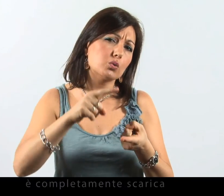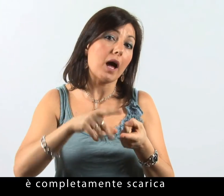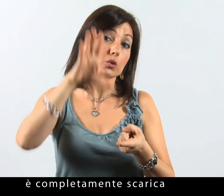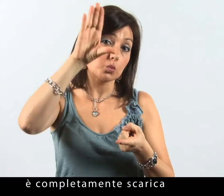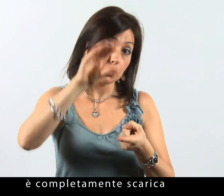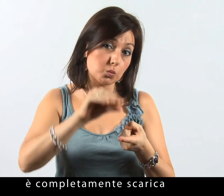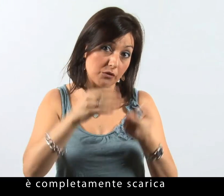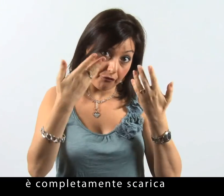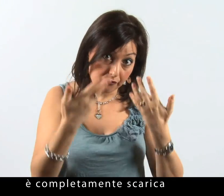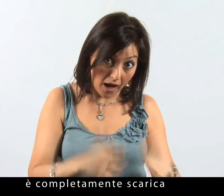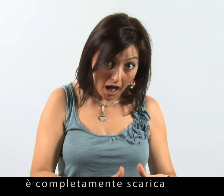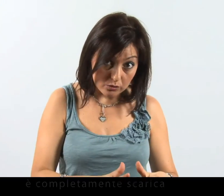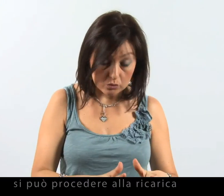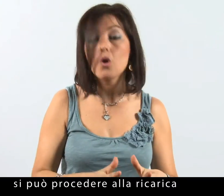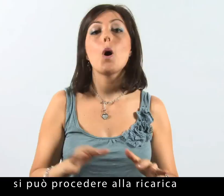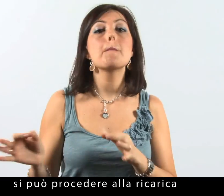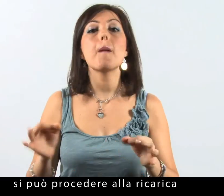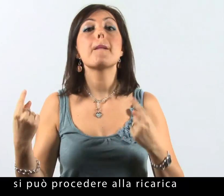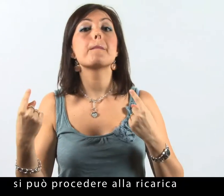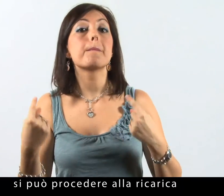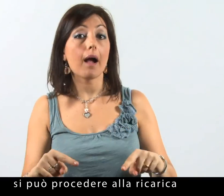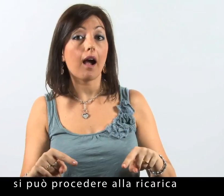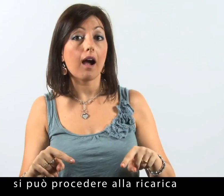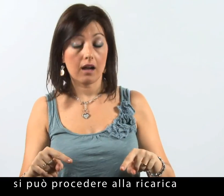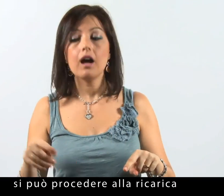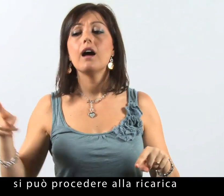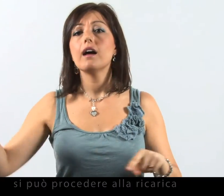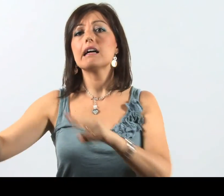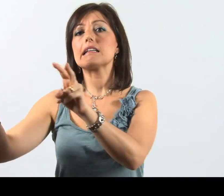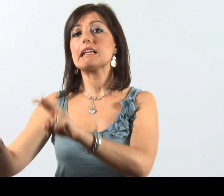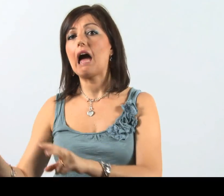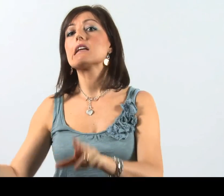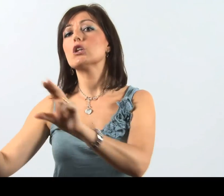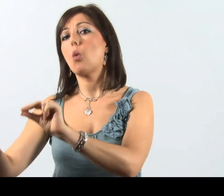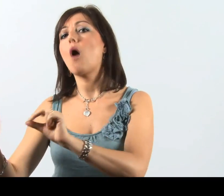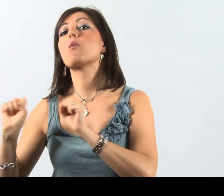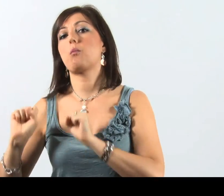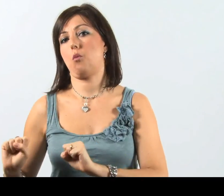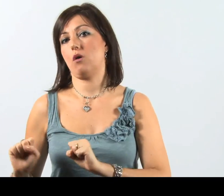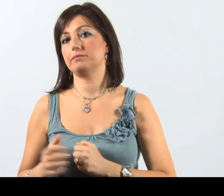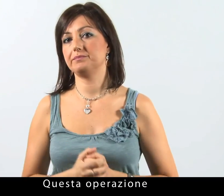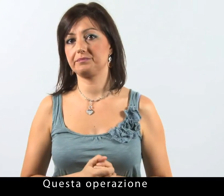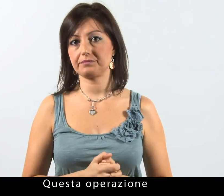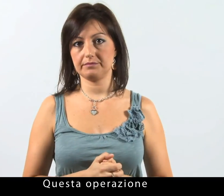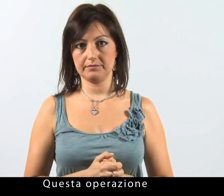completamente scarica, si può poi procedere alla ricarica. Questa